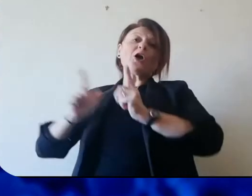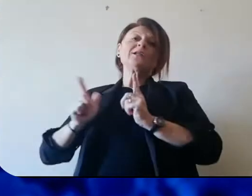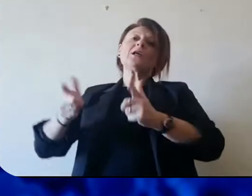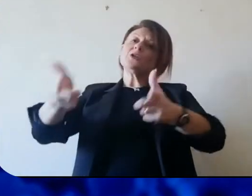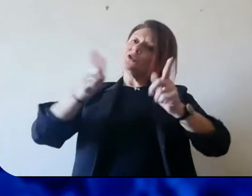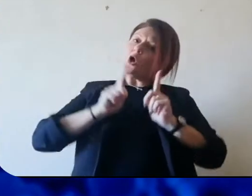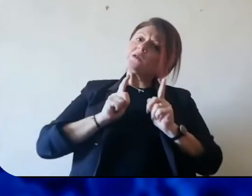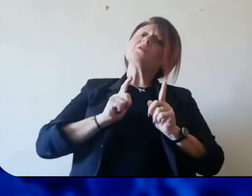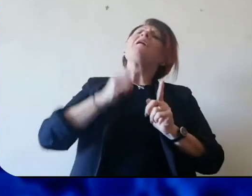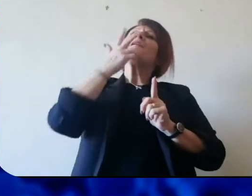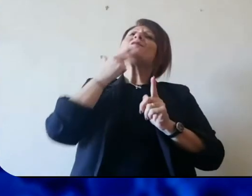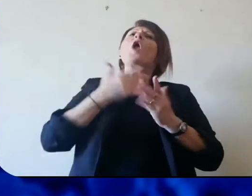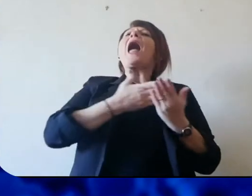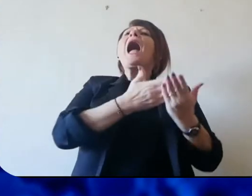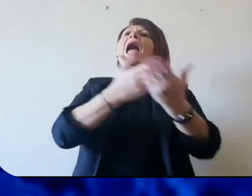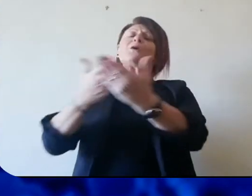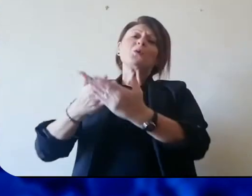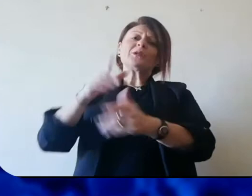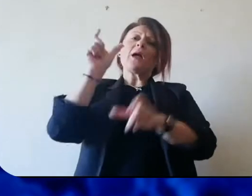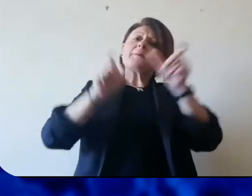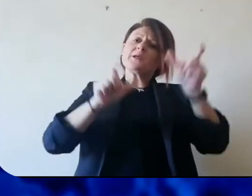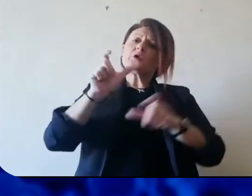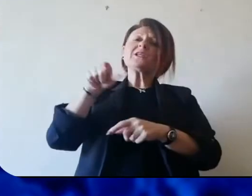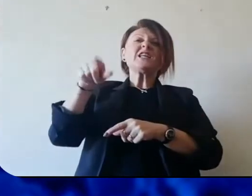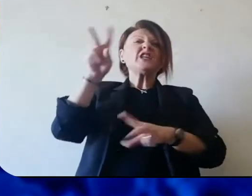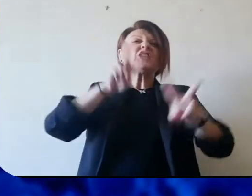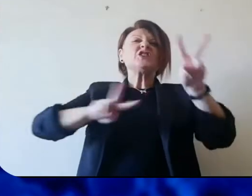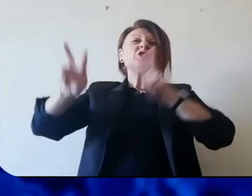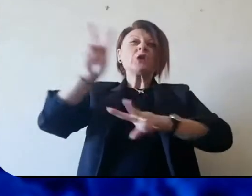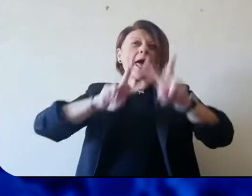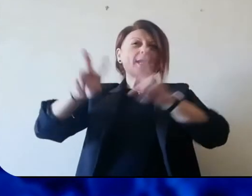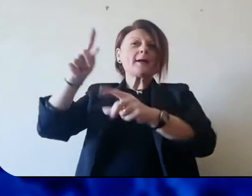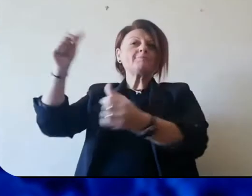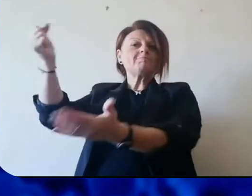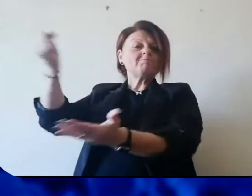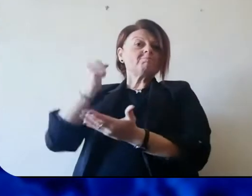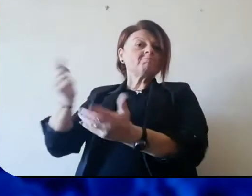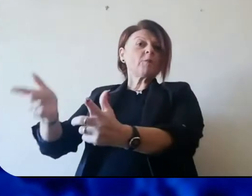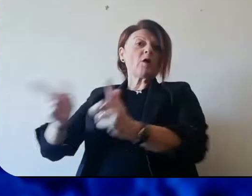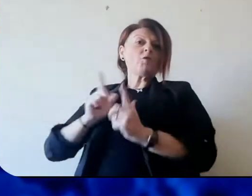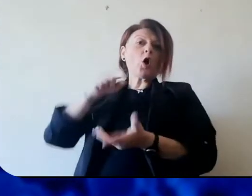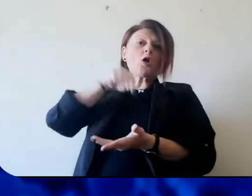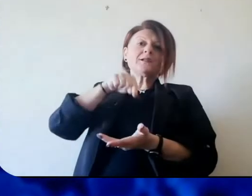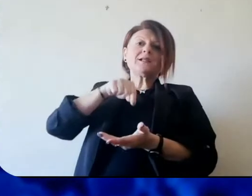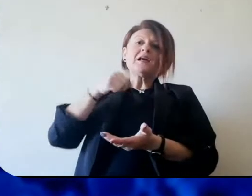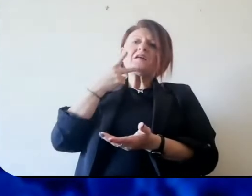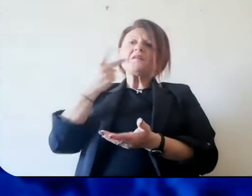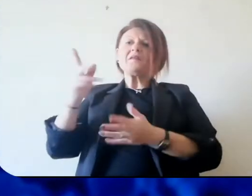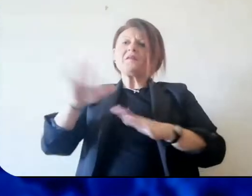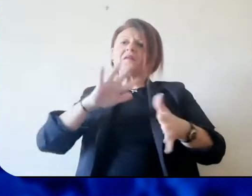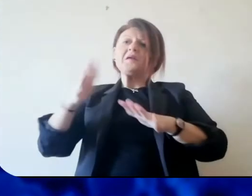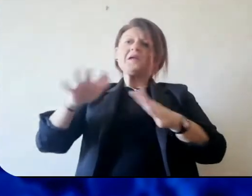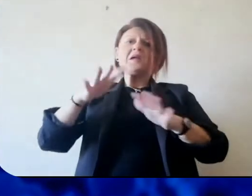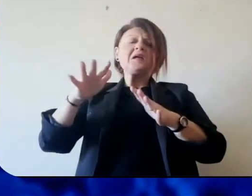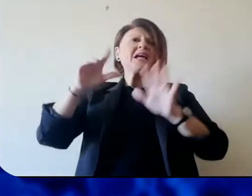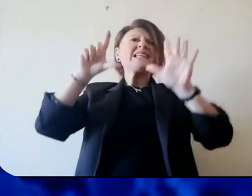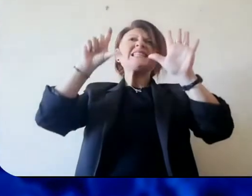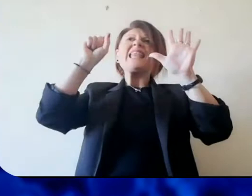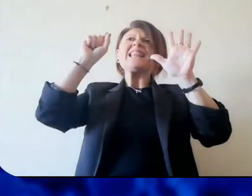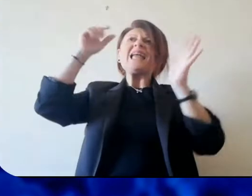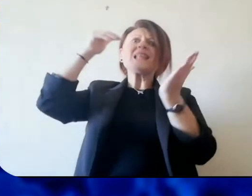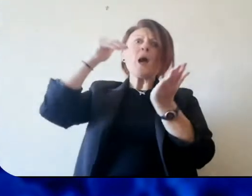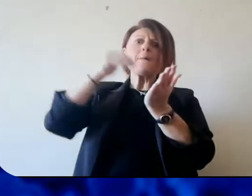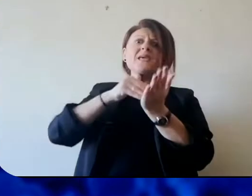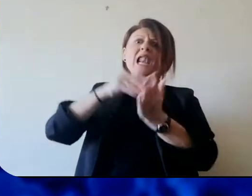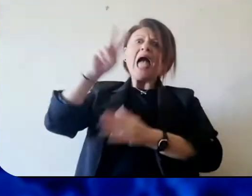che hanno manifestato e manifestano la volontà di spendersi a favore degli altri. Noi proveremo con queste risorse, siamo già dopo pochi giorni, abbiamo